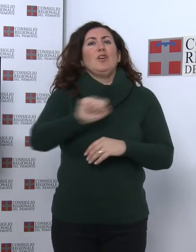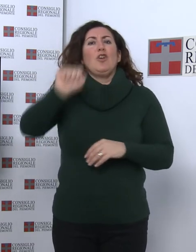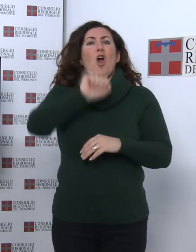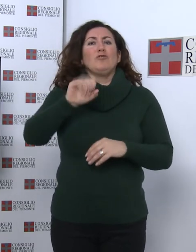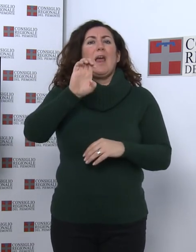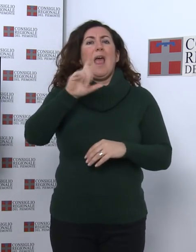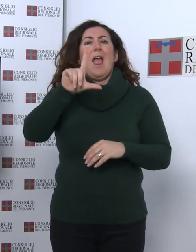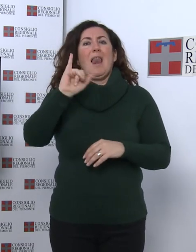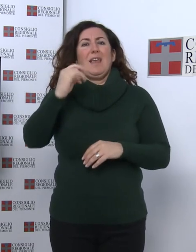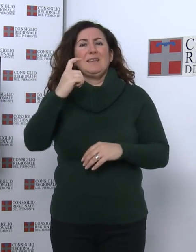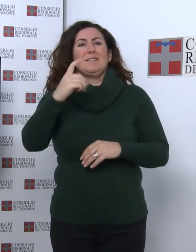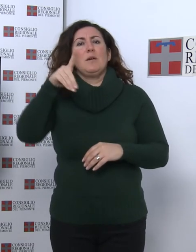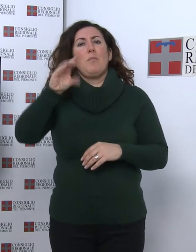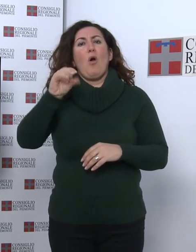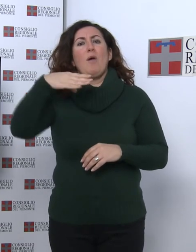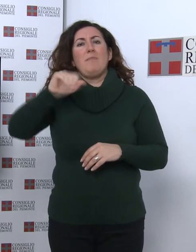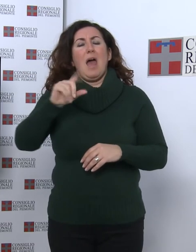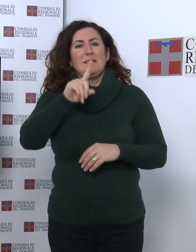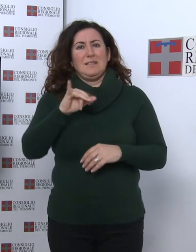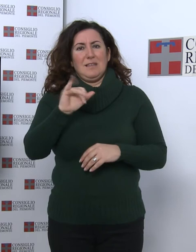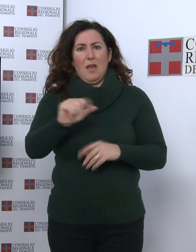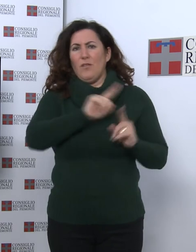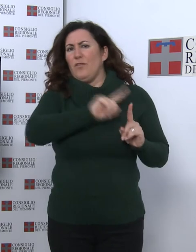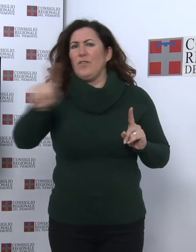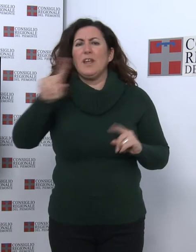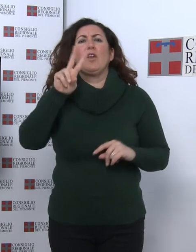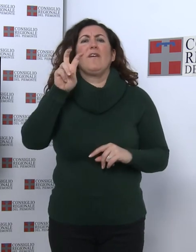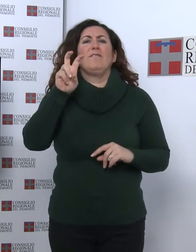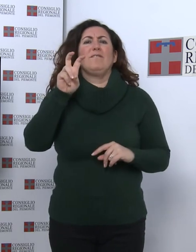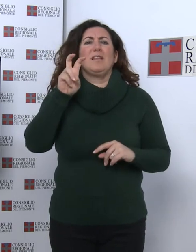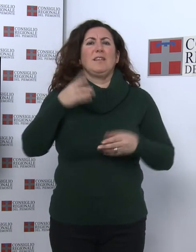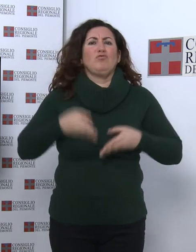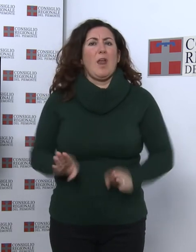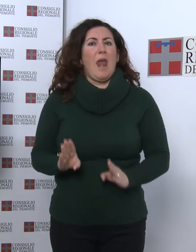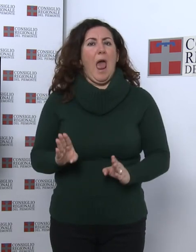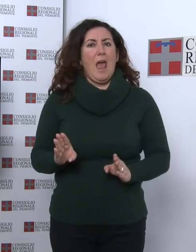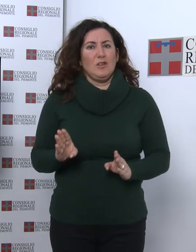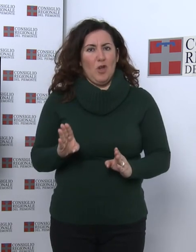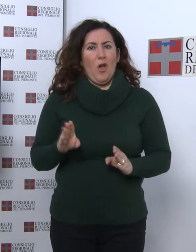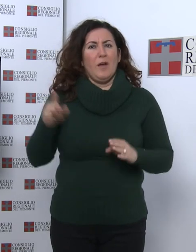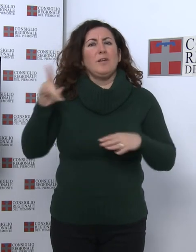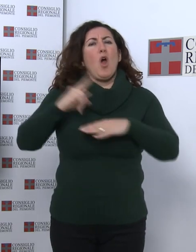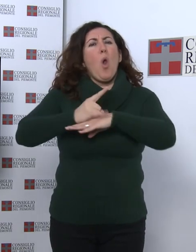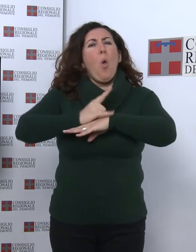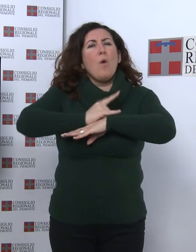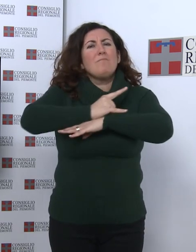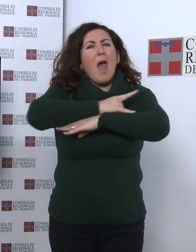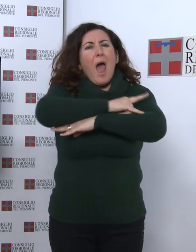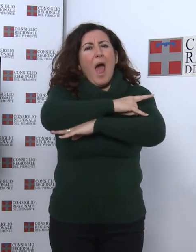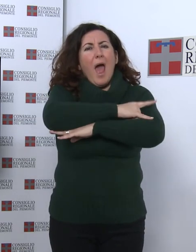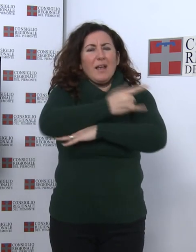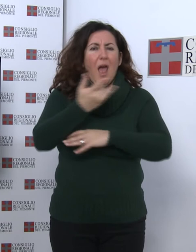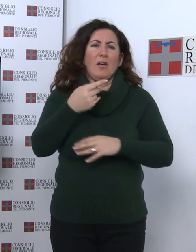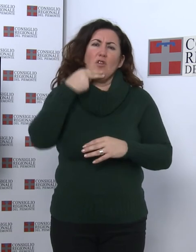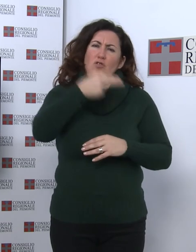esposta fino al 27 gennaio. La lumaca, nota con svariati nomi comuni, tra cui chiocciola vignaiola ed escargo de